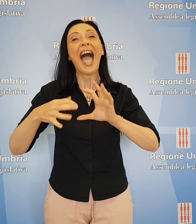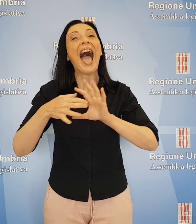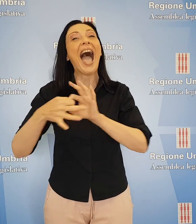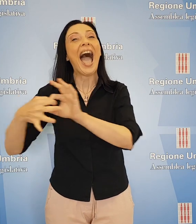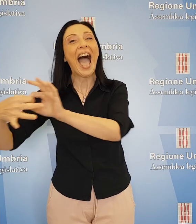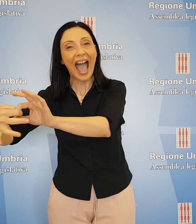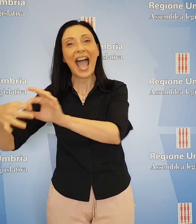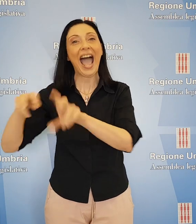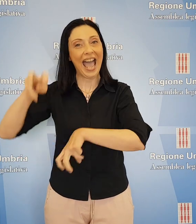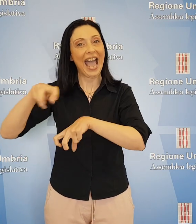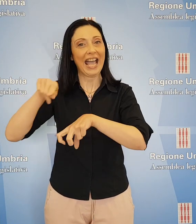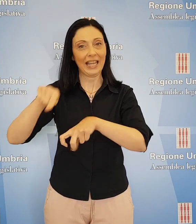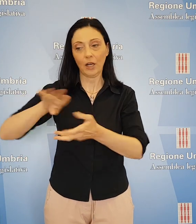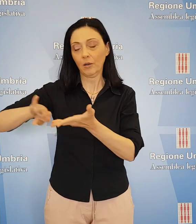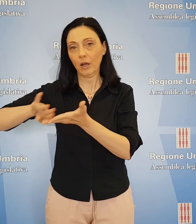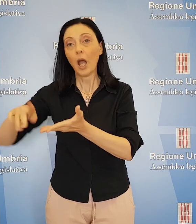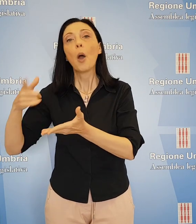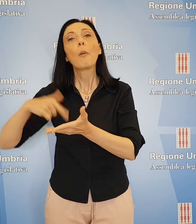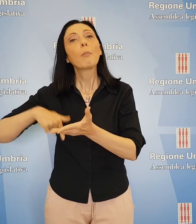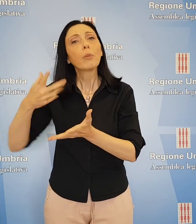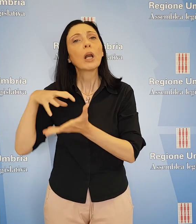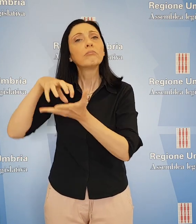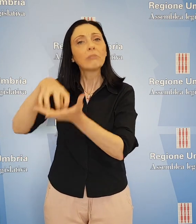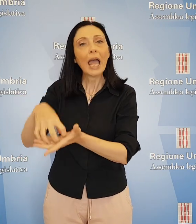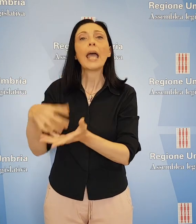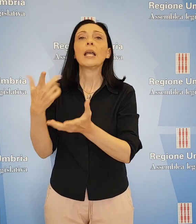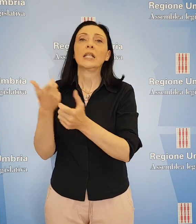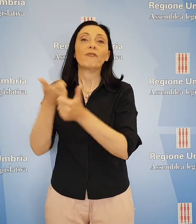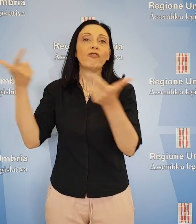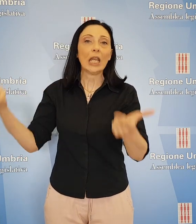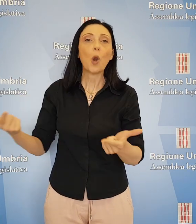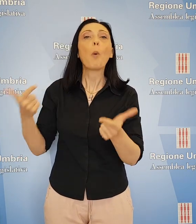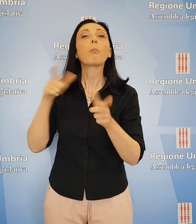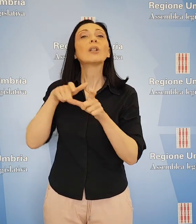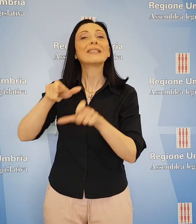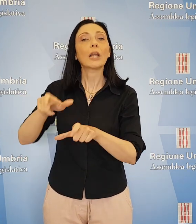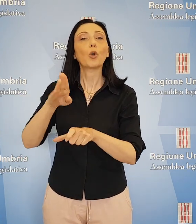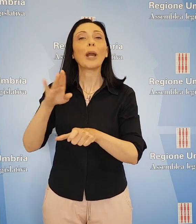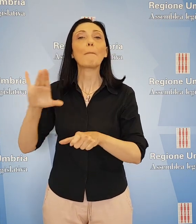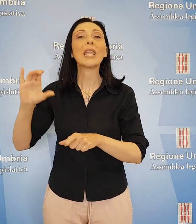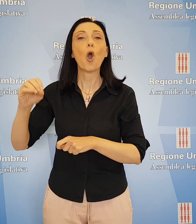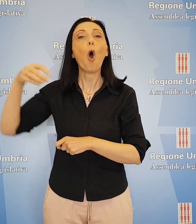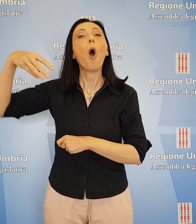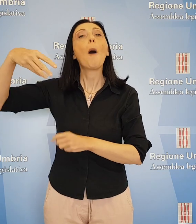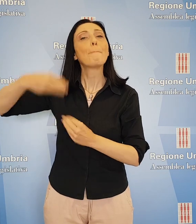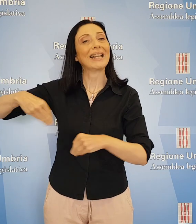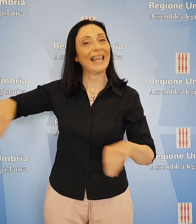agricola, investimenti in sviluppo e ricerca nell'industria del settore, dei biomateriali e delle tecnologie verdi.